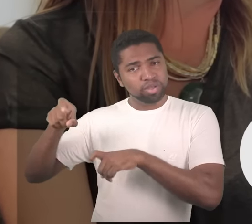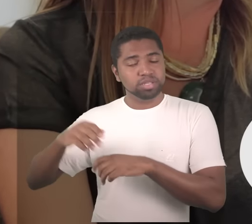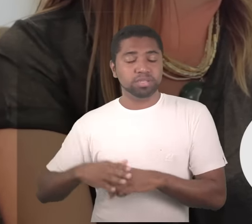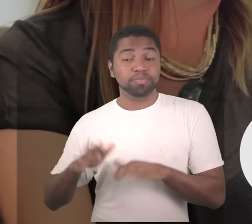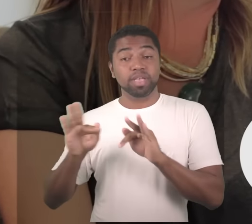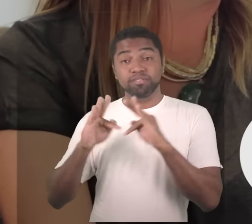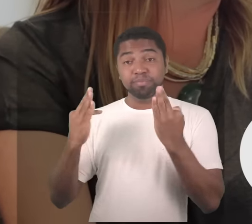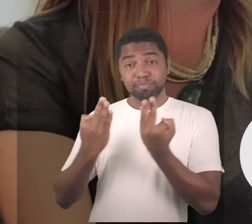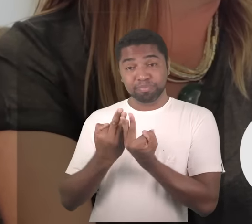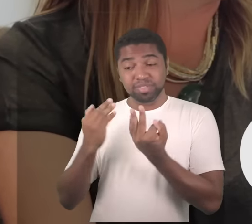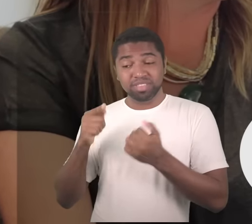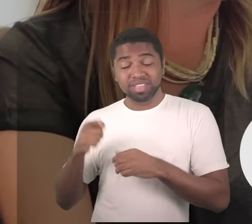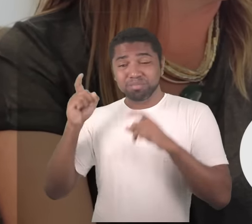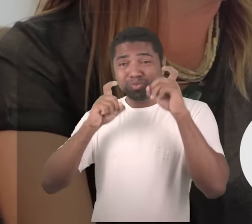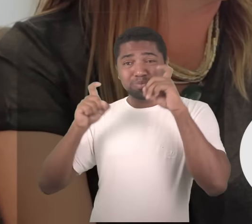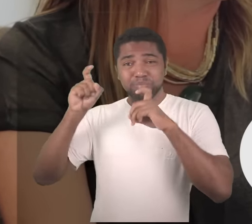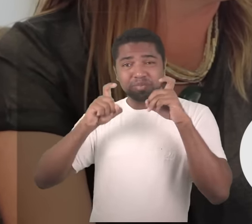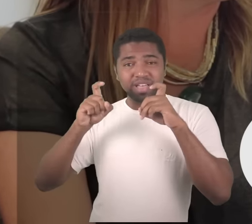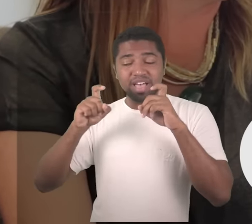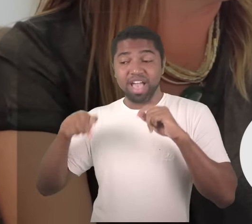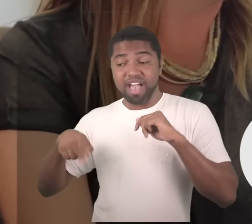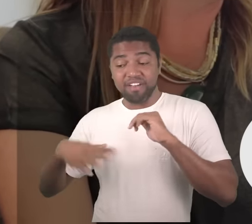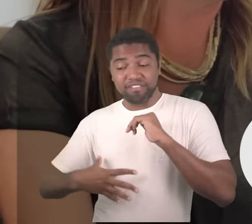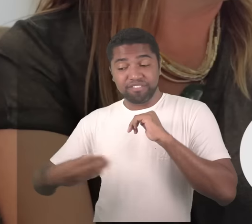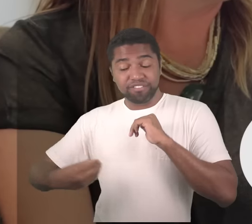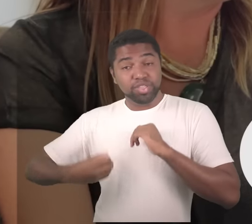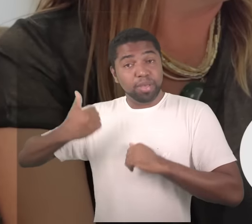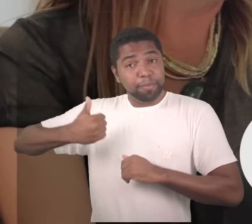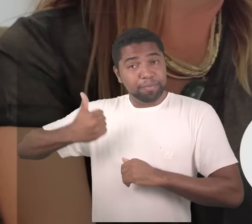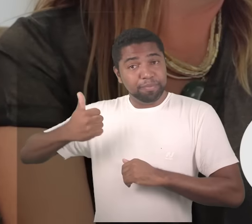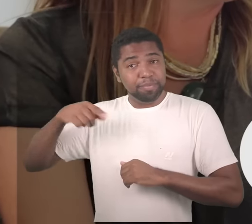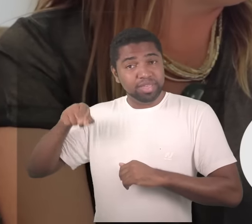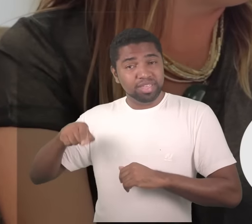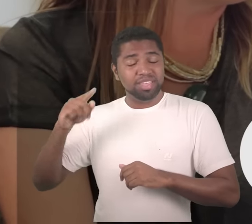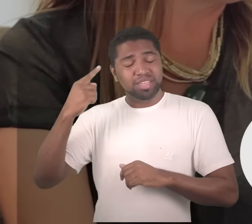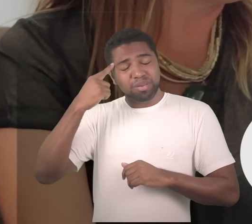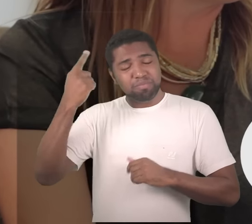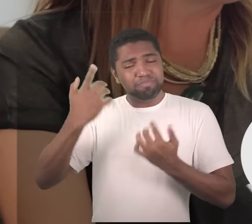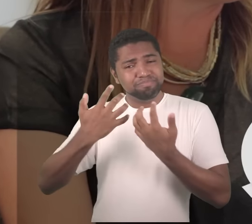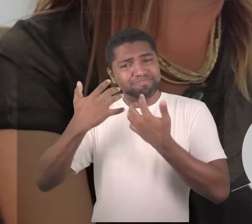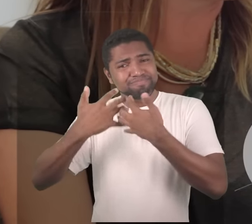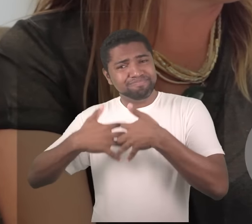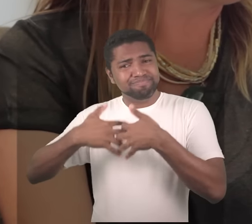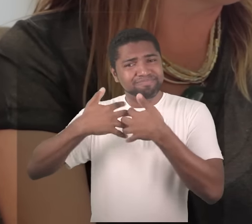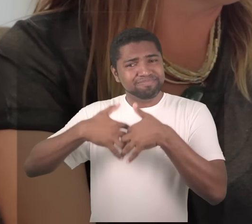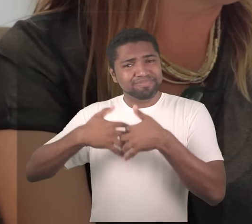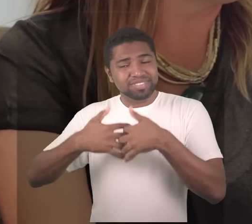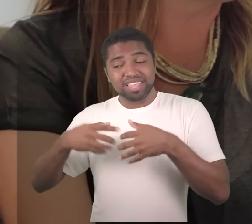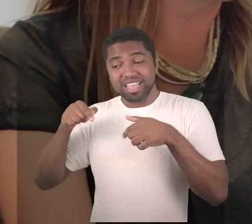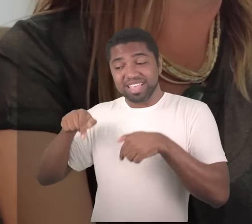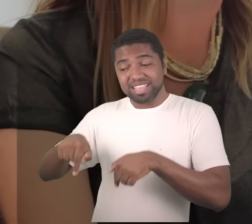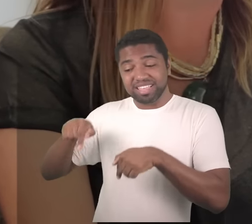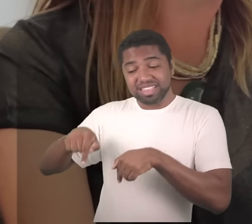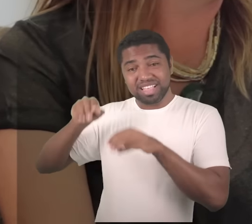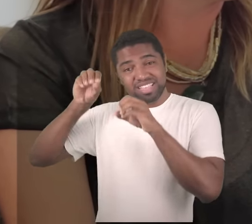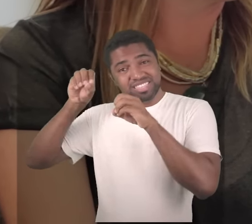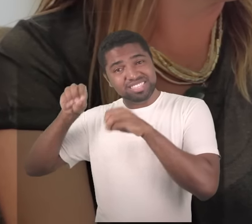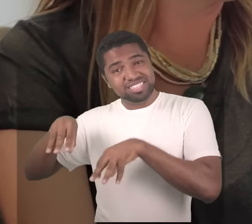família e aí tinha aquela vontade de proporcionar ao pai um